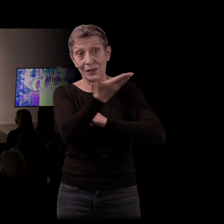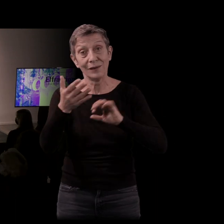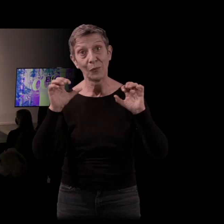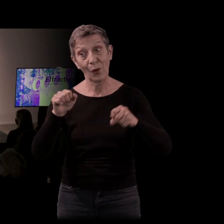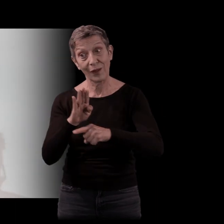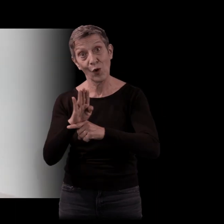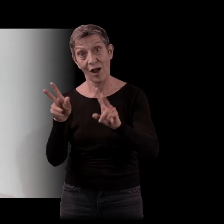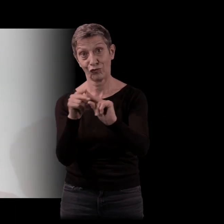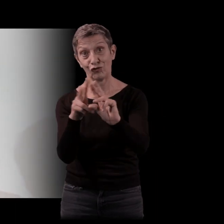témoigner.